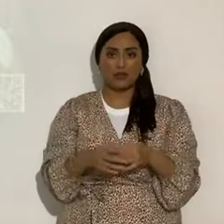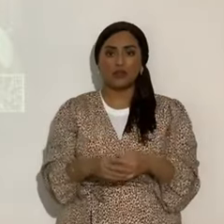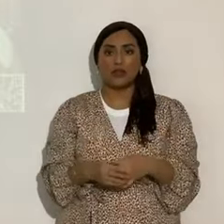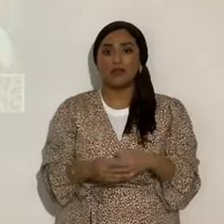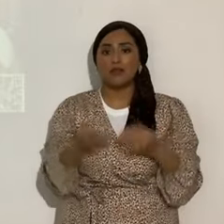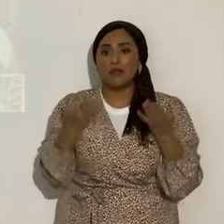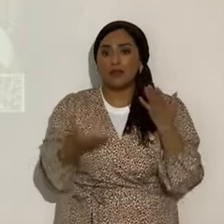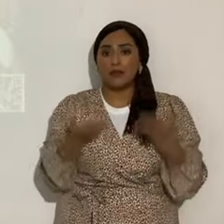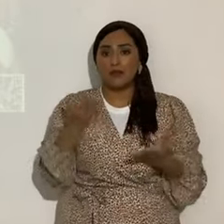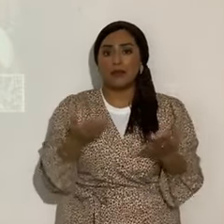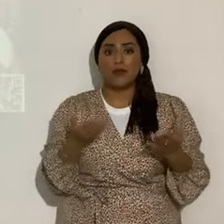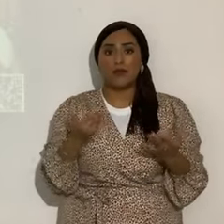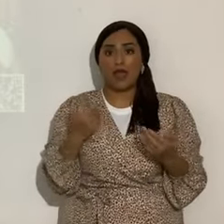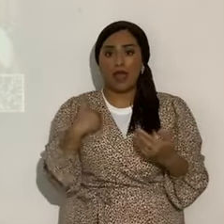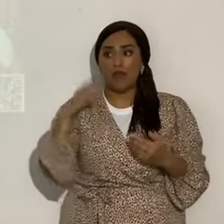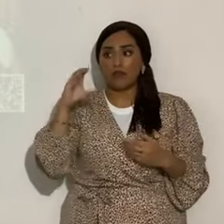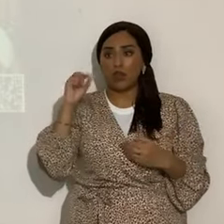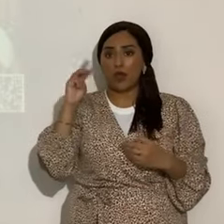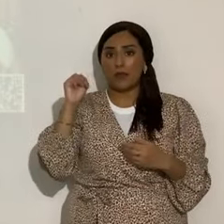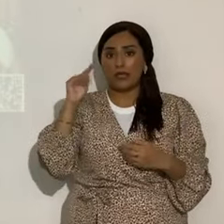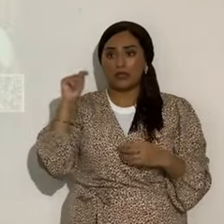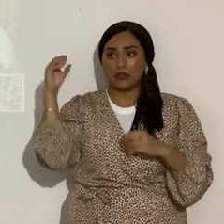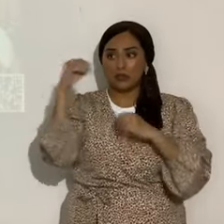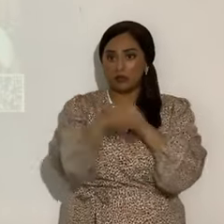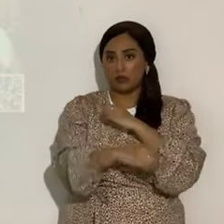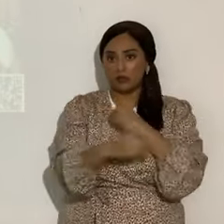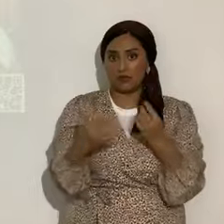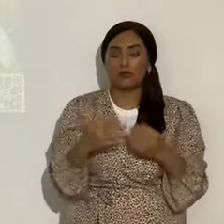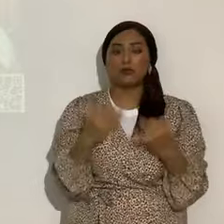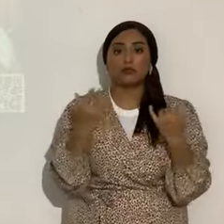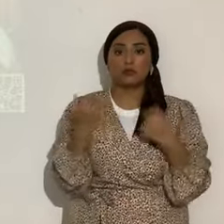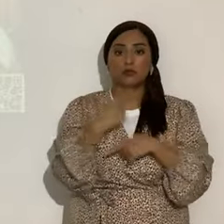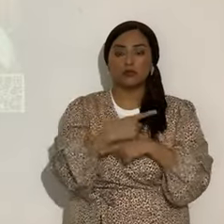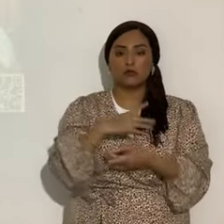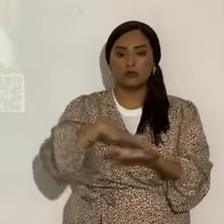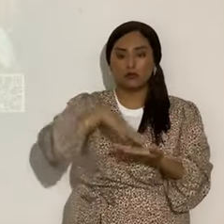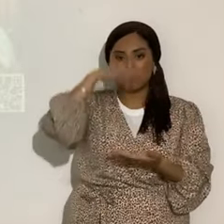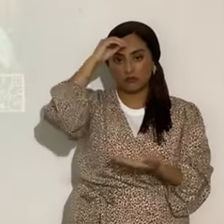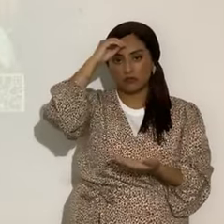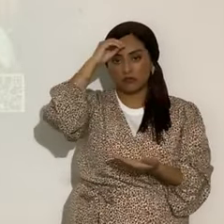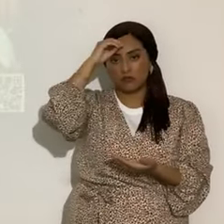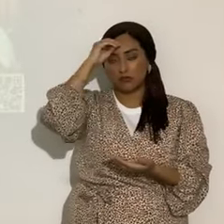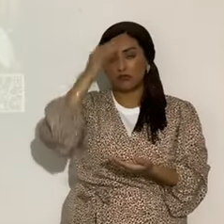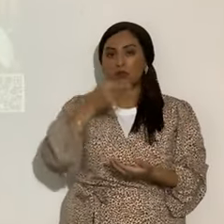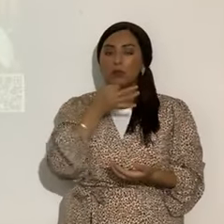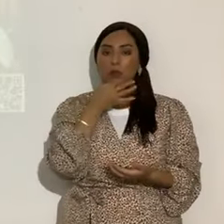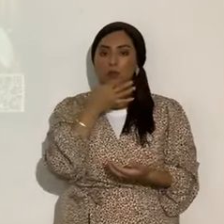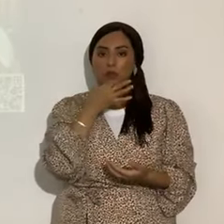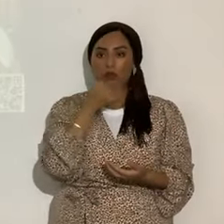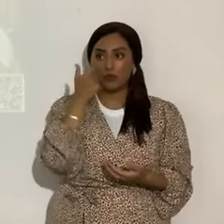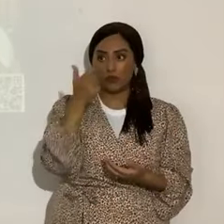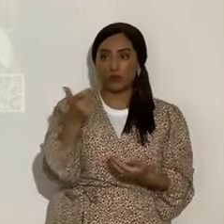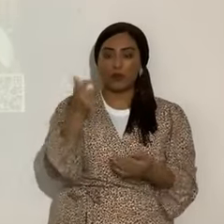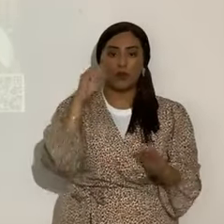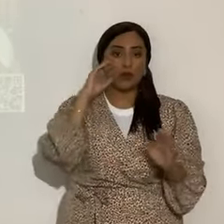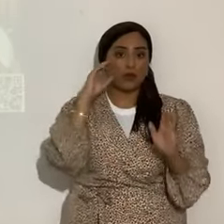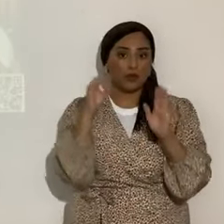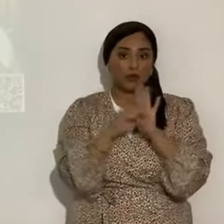probable que haya habido otro cometa, pero no lo puedo decir. Ahora, vamos a aprender en breve, vamos a ver las diapositivas que Shevit